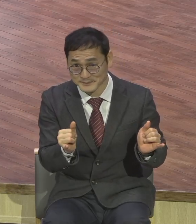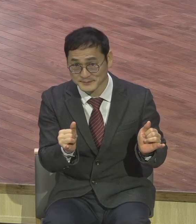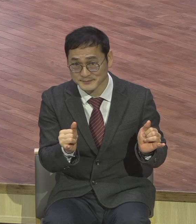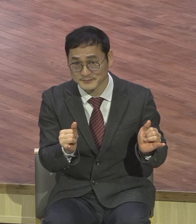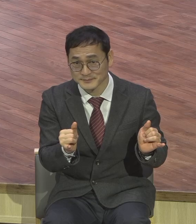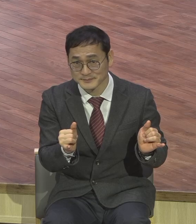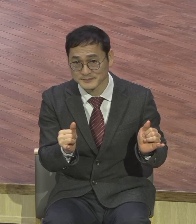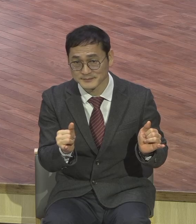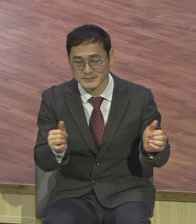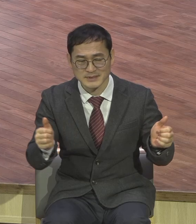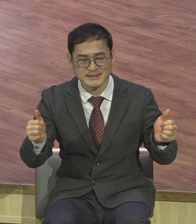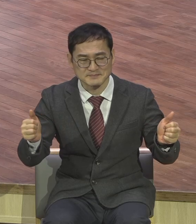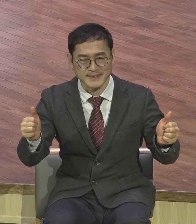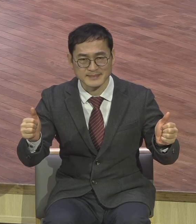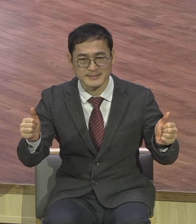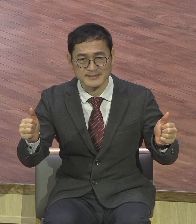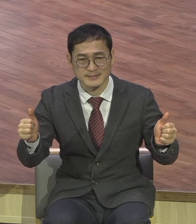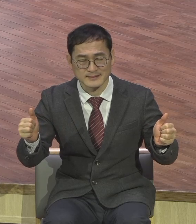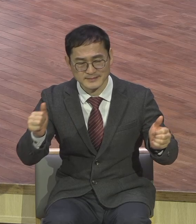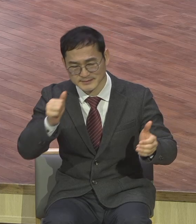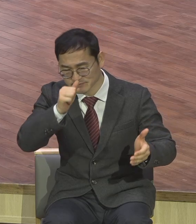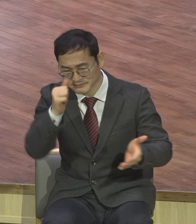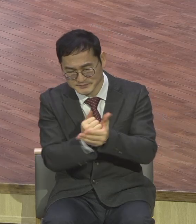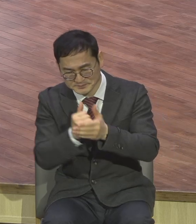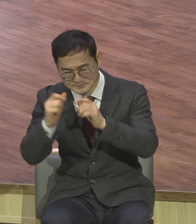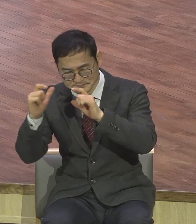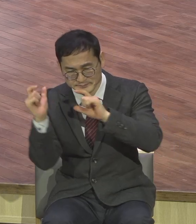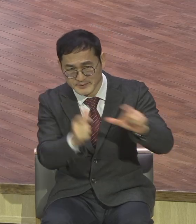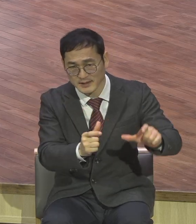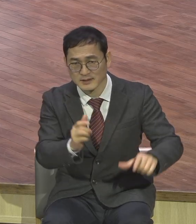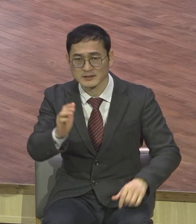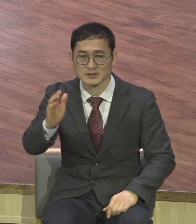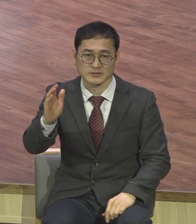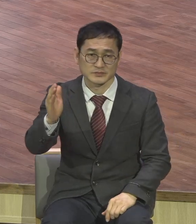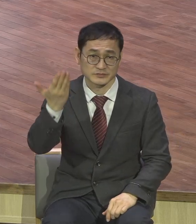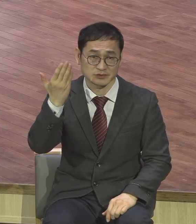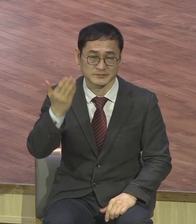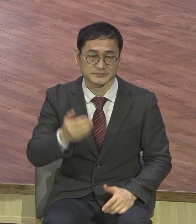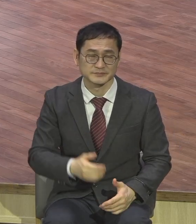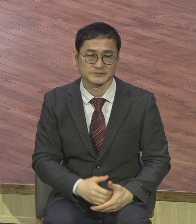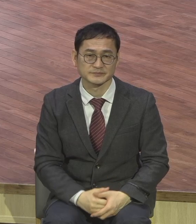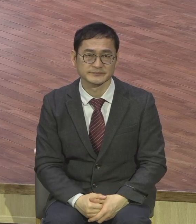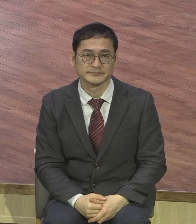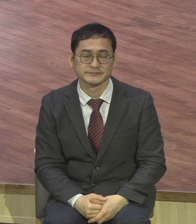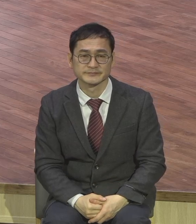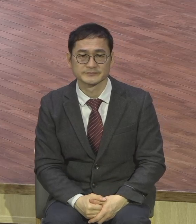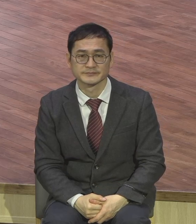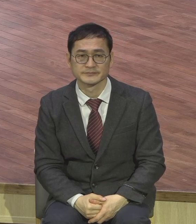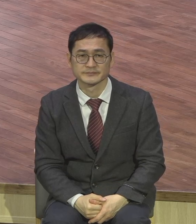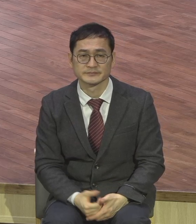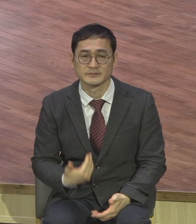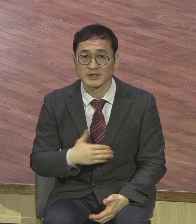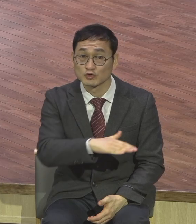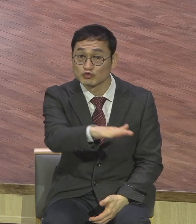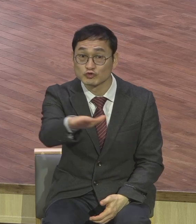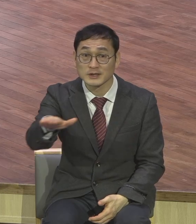심판과 정죄를 받게 된다 우리는 이미 영벌의 심판에서